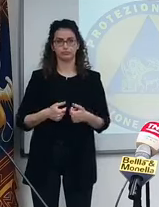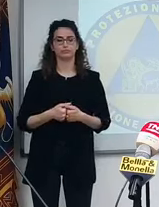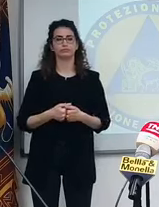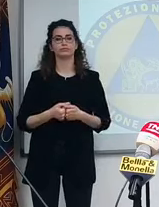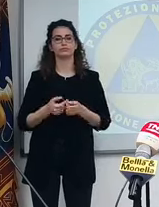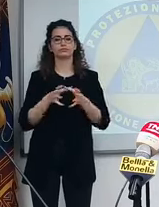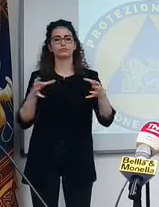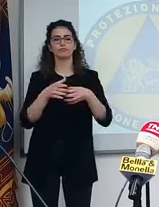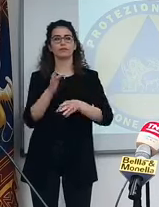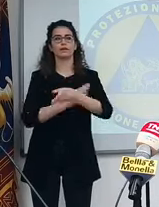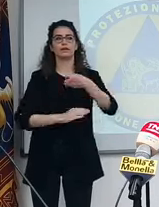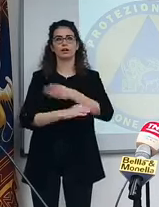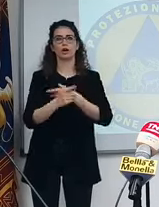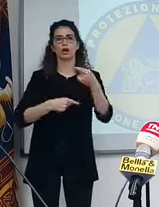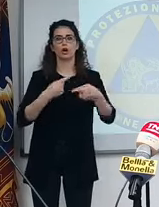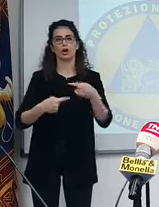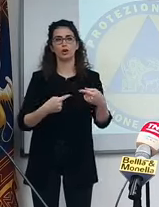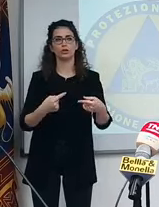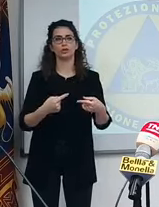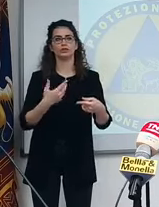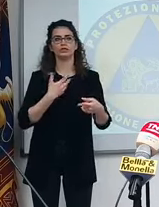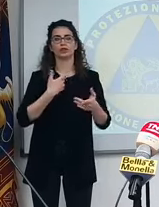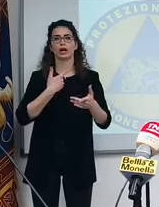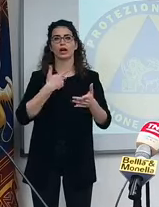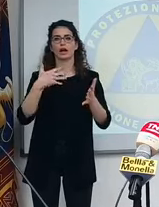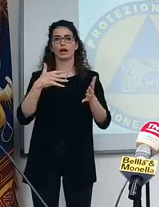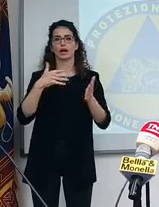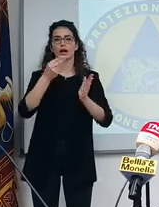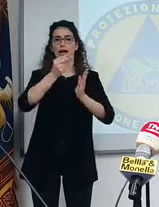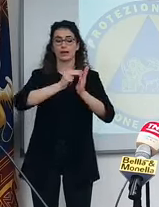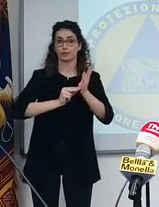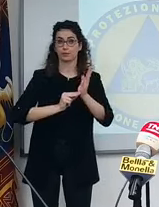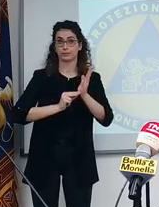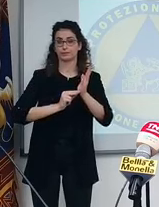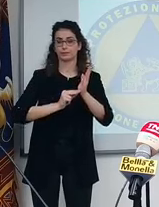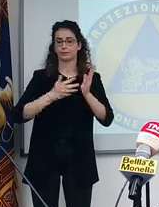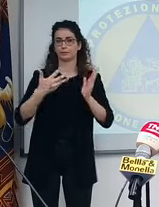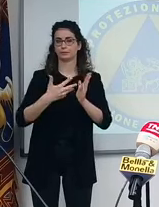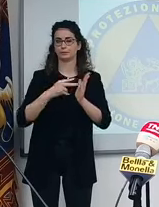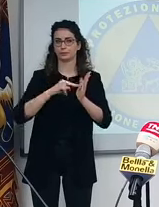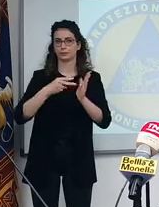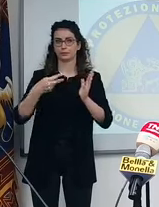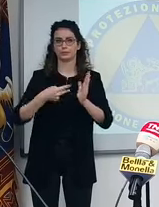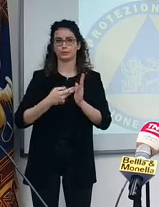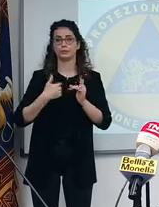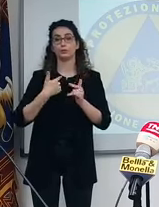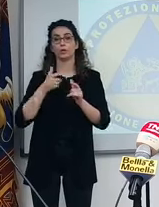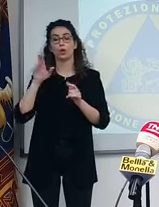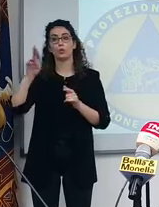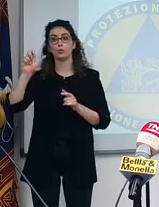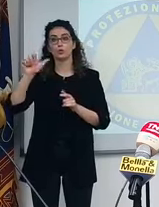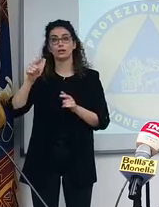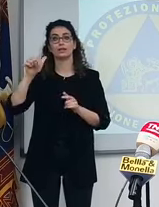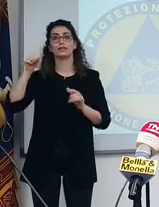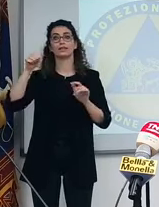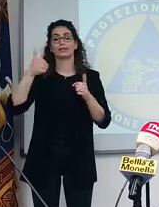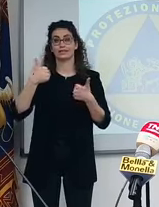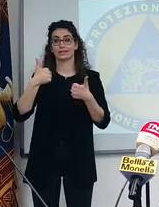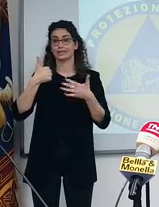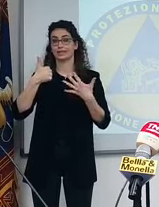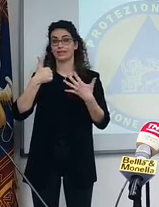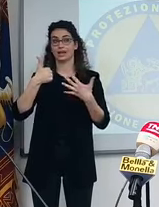continuano ad avere problemi di prenotazione delle visite, soprattutto nell'Ulsa 6, quella di Padova.